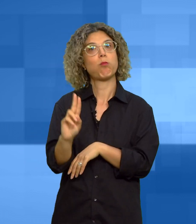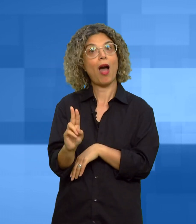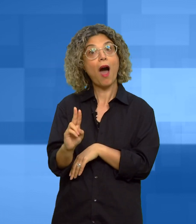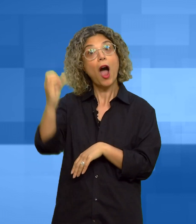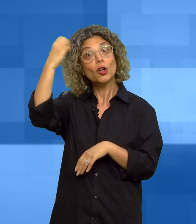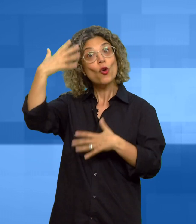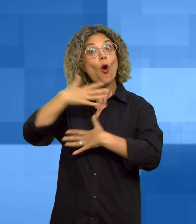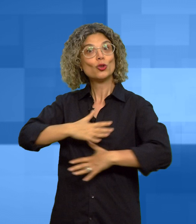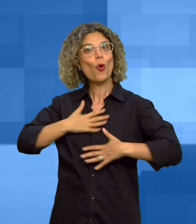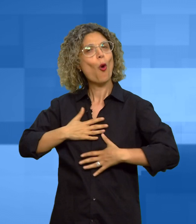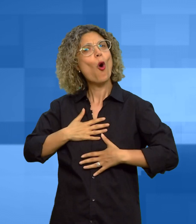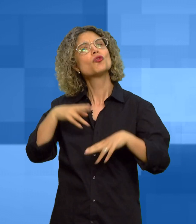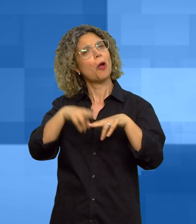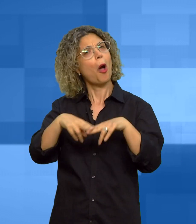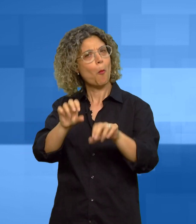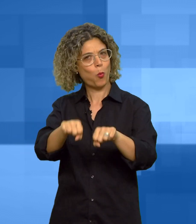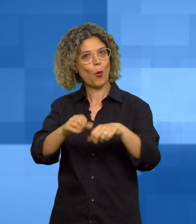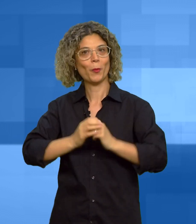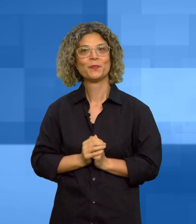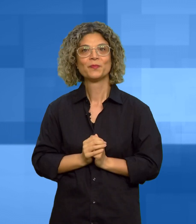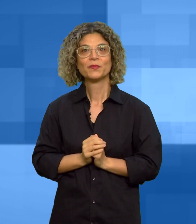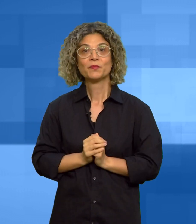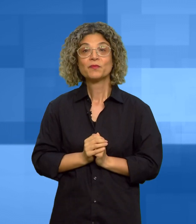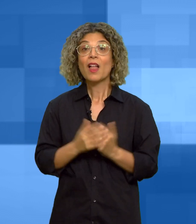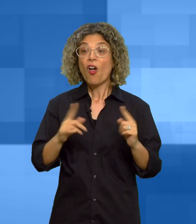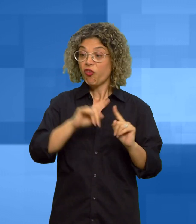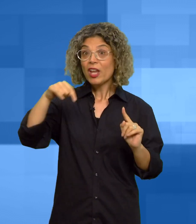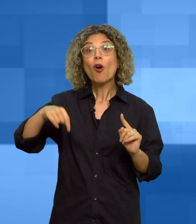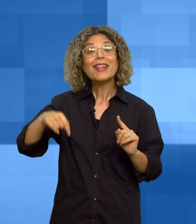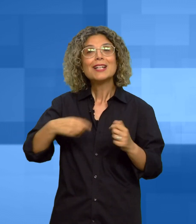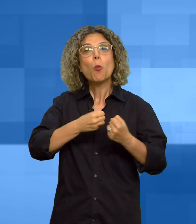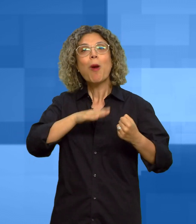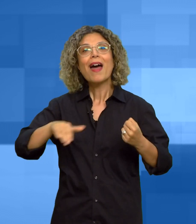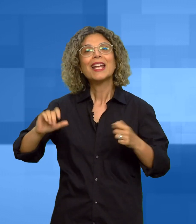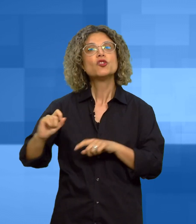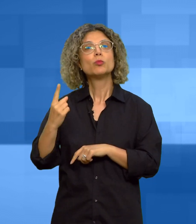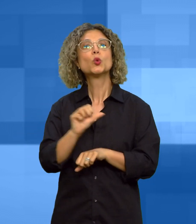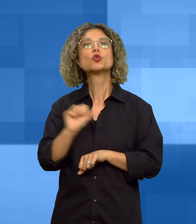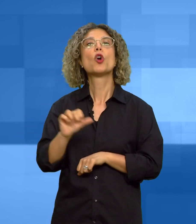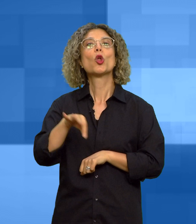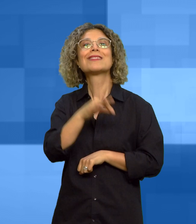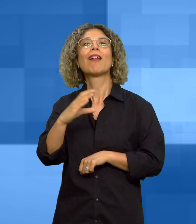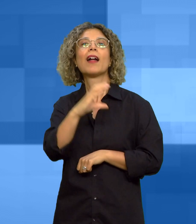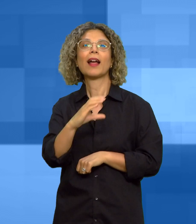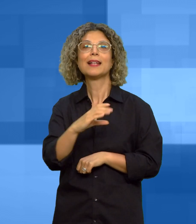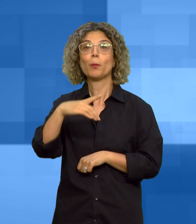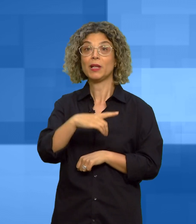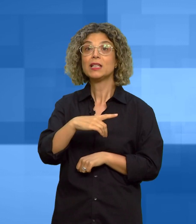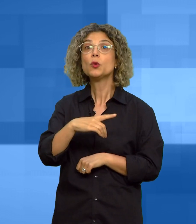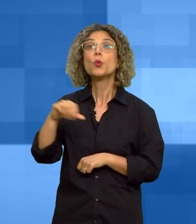i servizi igienici e le docce. Per il momento, stalli blu soltanto a Santa Caterina di Pittinuri